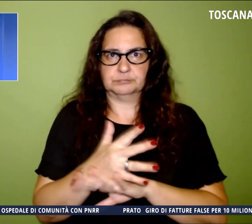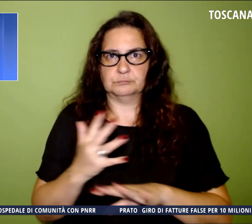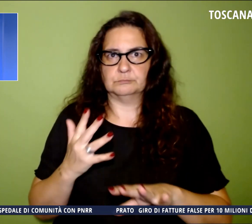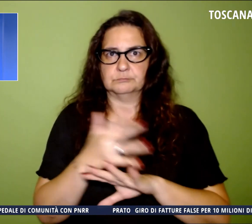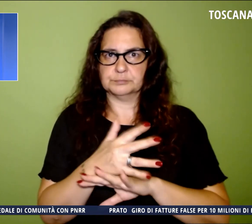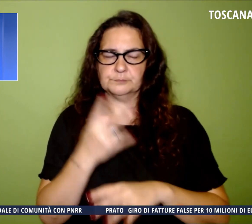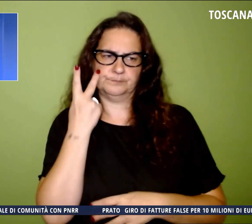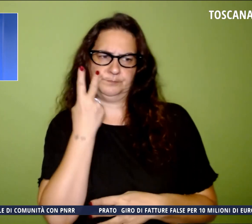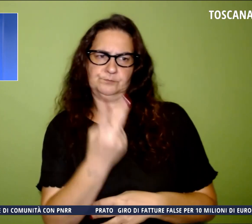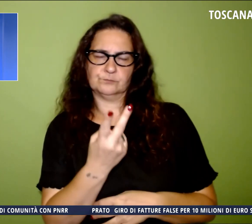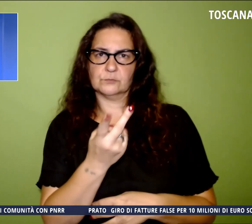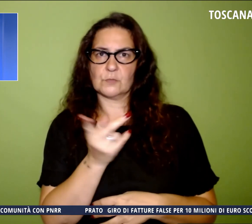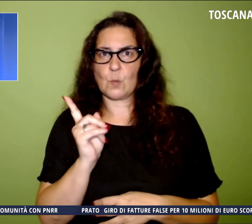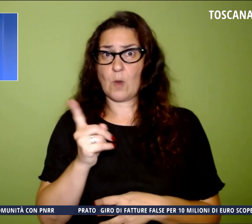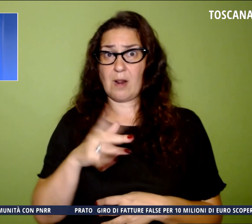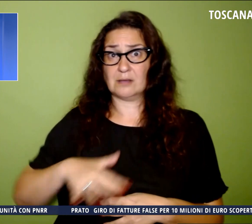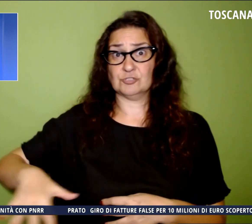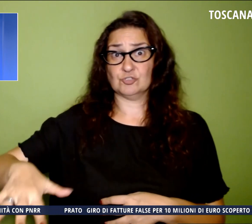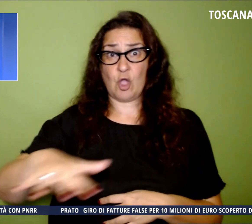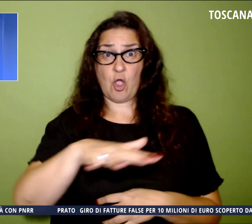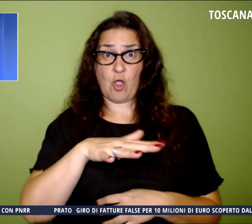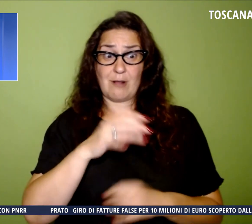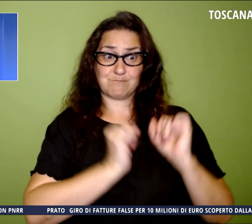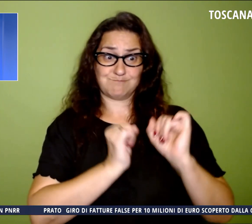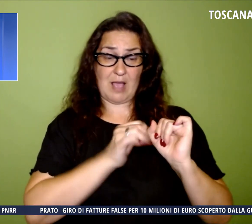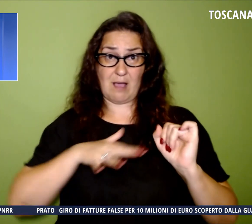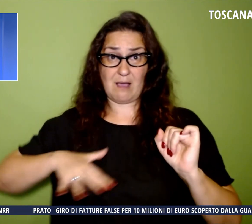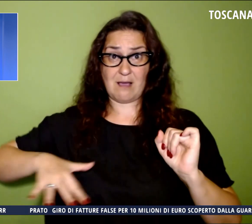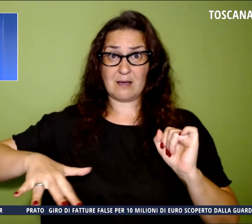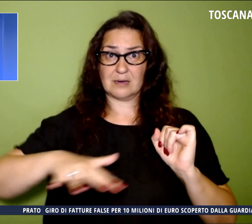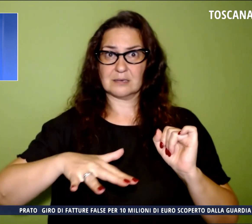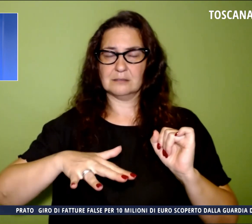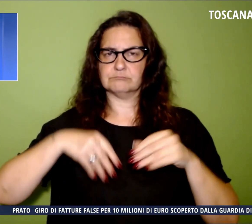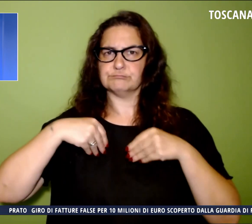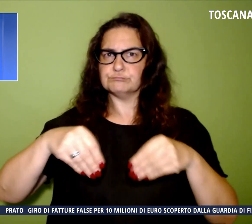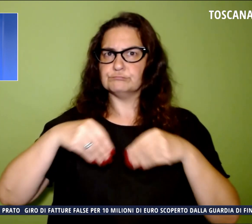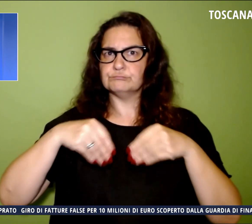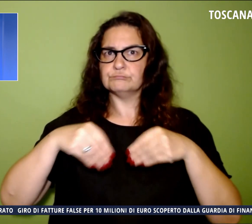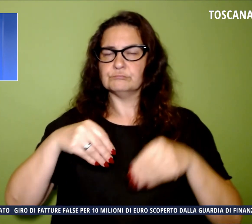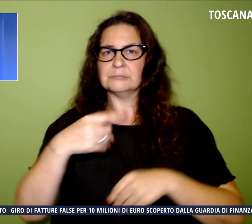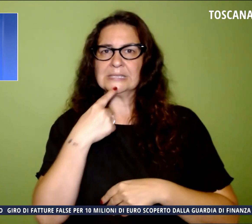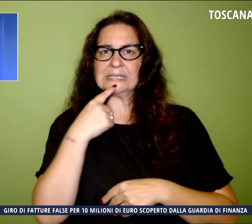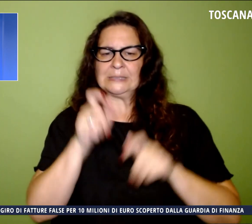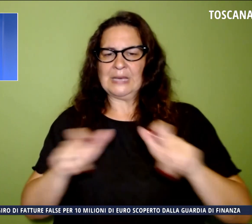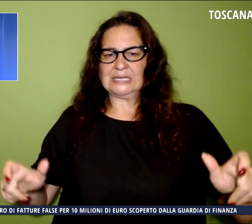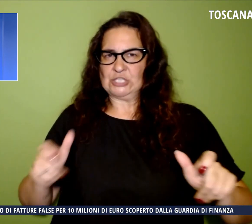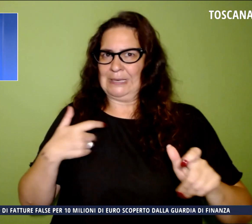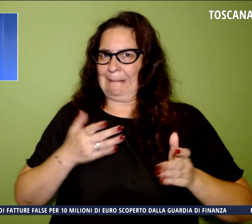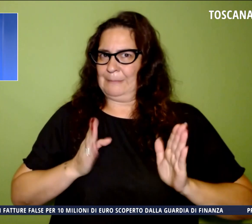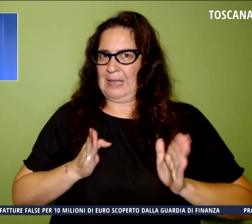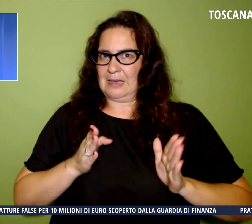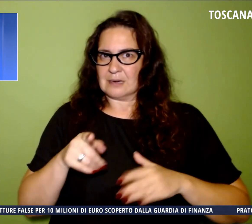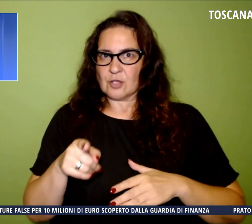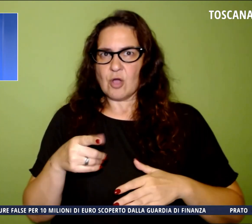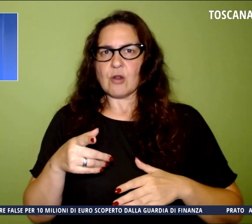come la zona intorno al bar fosse frequentata da soggetti pericolosi, alcuni dei quali già noti